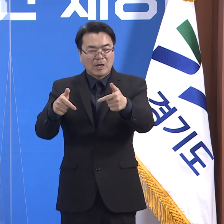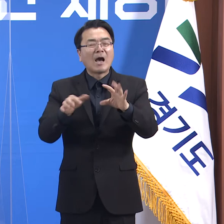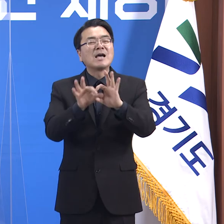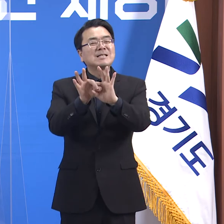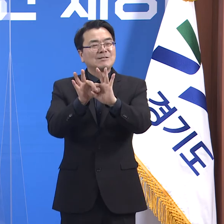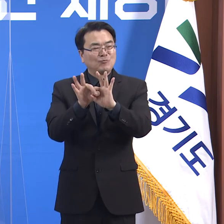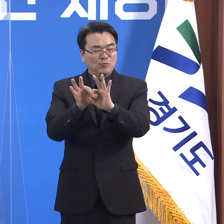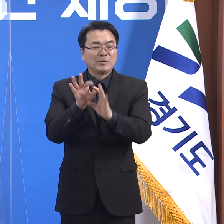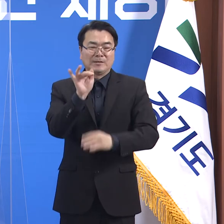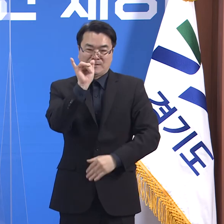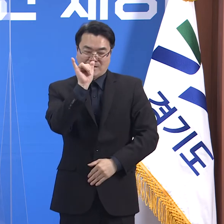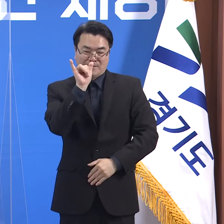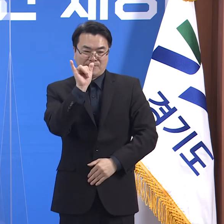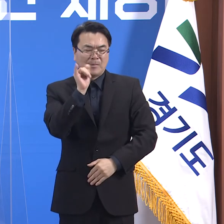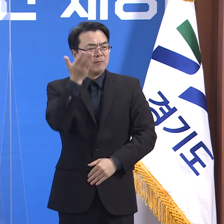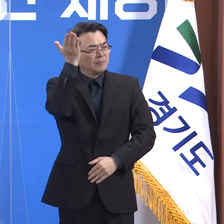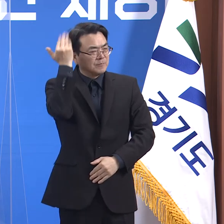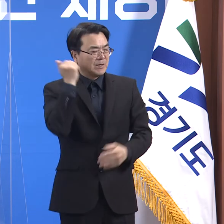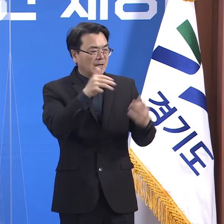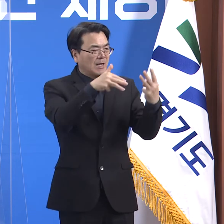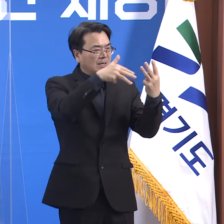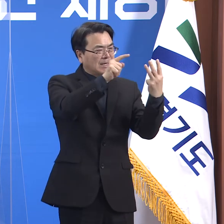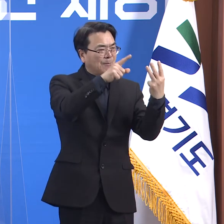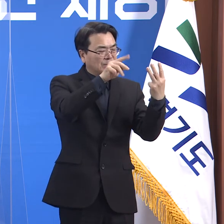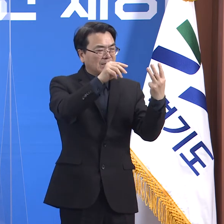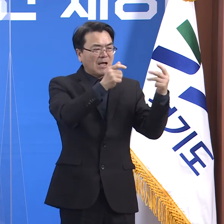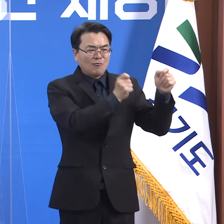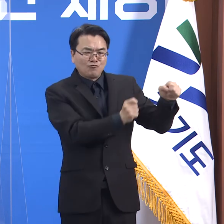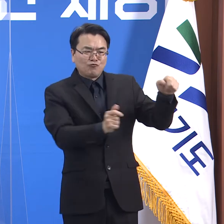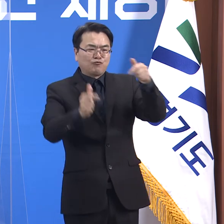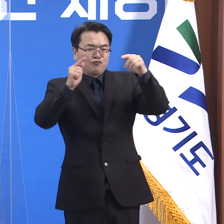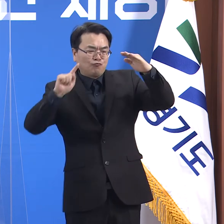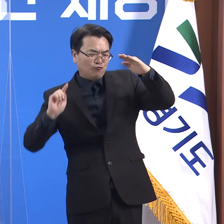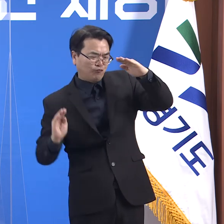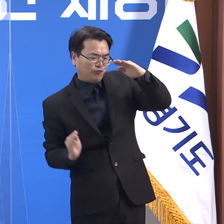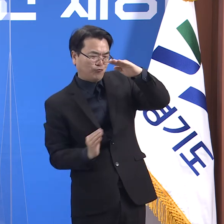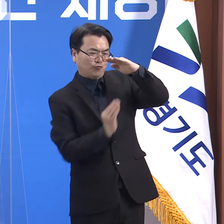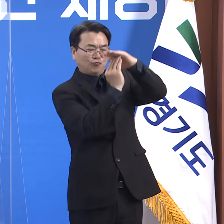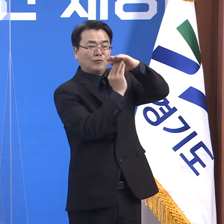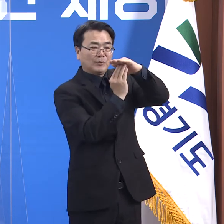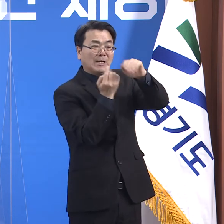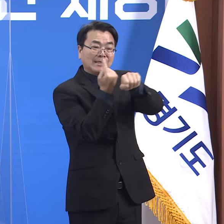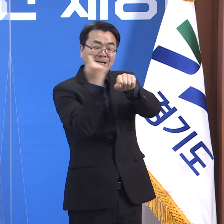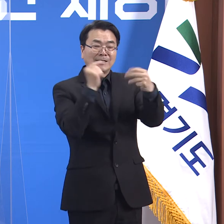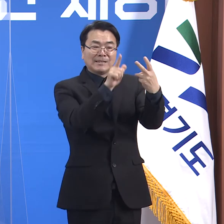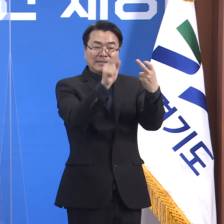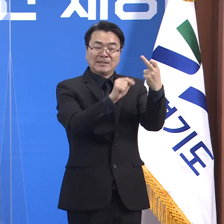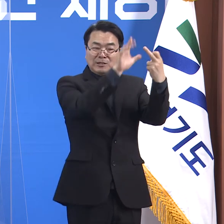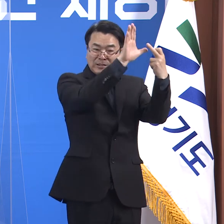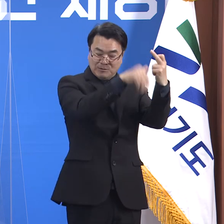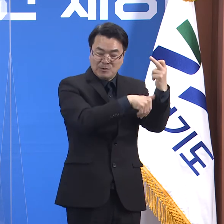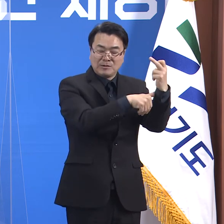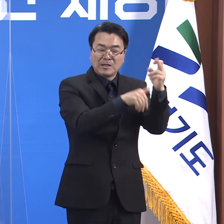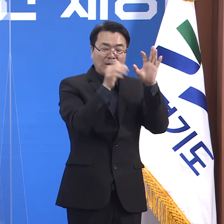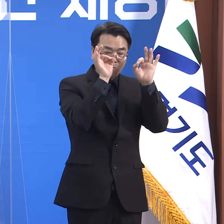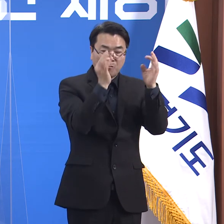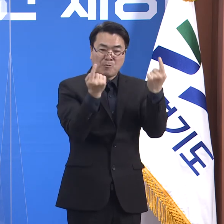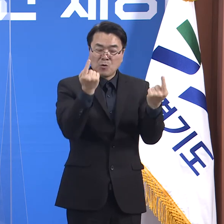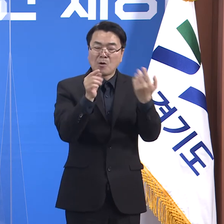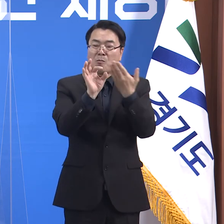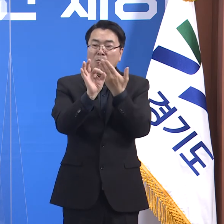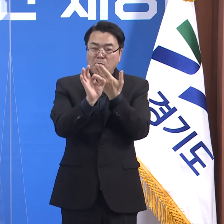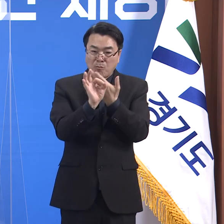3차 유행의 정점이었던 20년 12월 이후 확진자, 전체 확진자 대비 감염 취약시설 관련